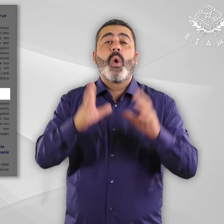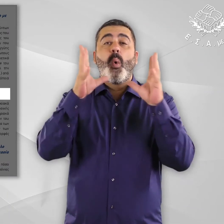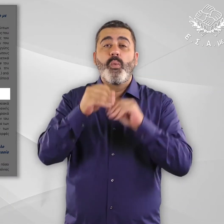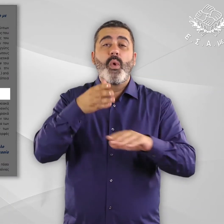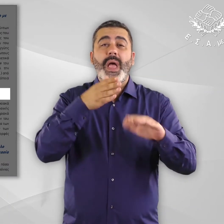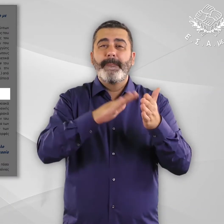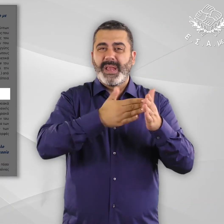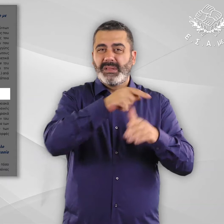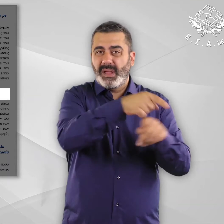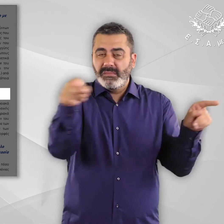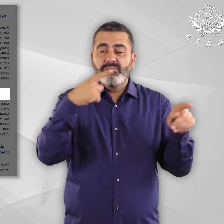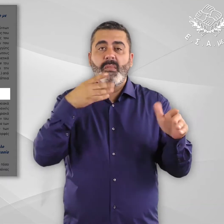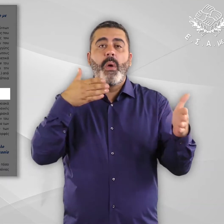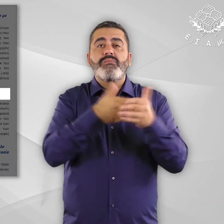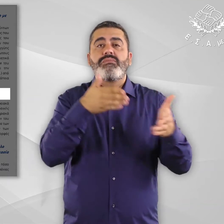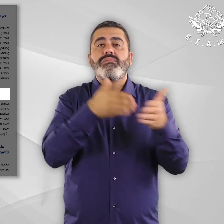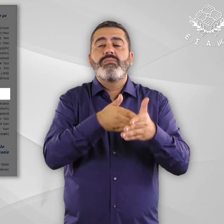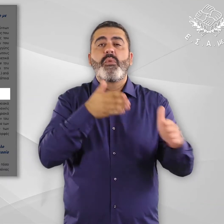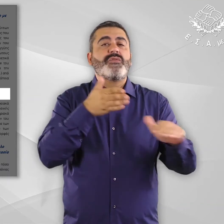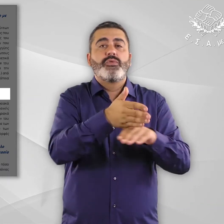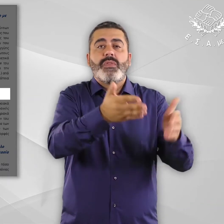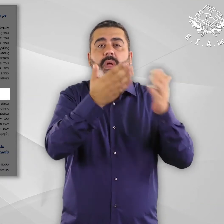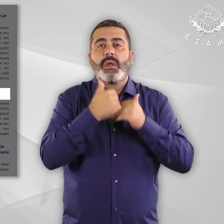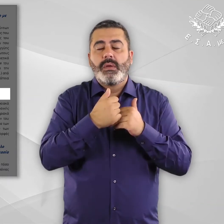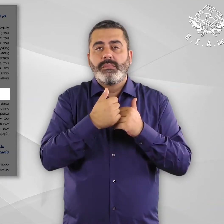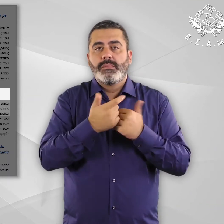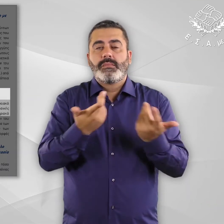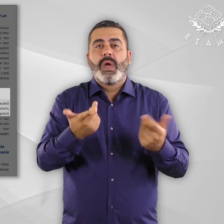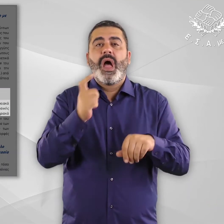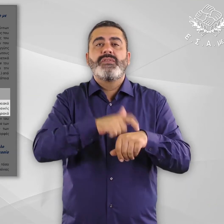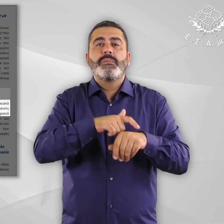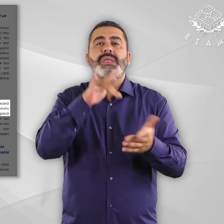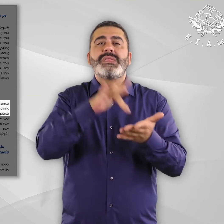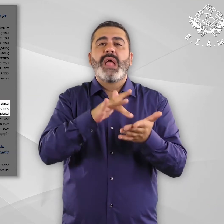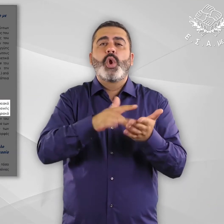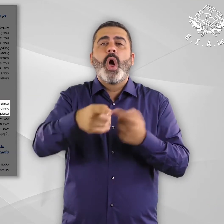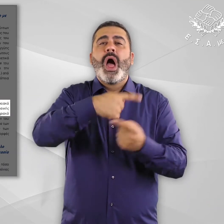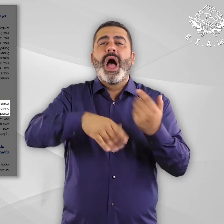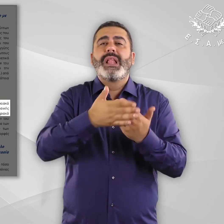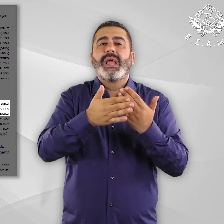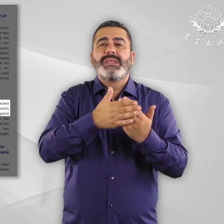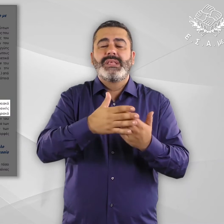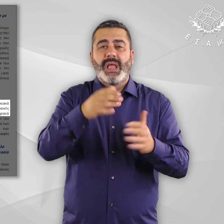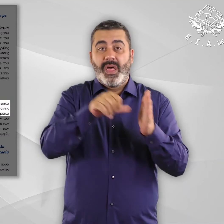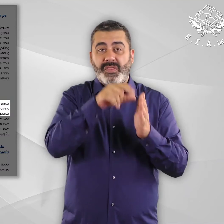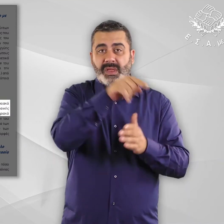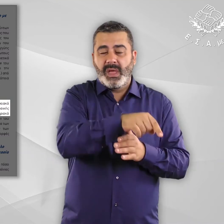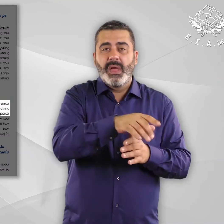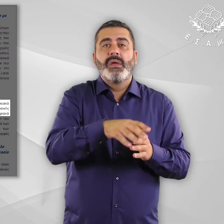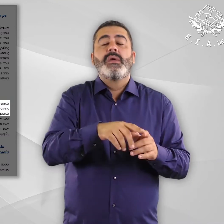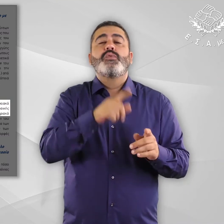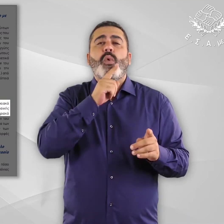προβλήματα προσβασιμότητας των υπηρεσιών και των διαδικασιών ασύλου. Το Κέντρο Αλληλεγγύης Αθήνας όπως και τα